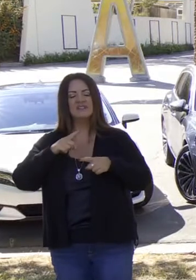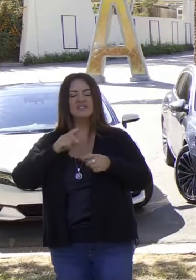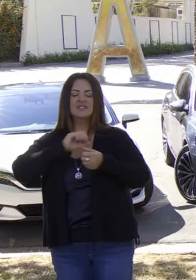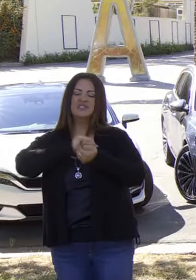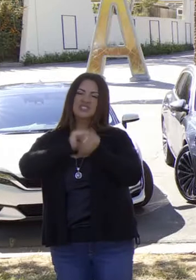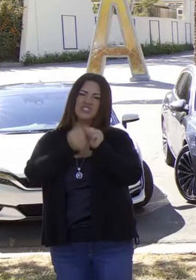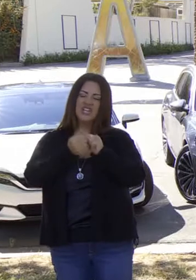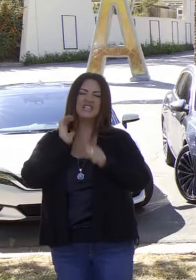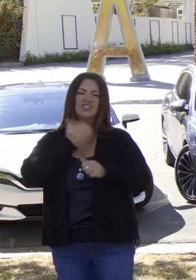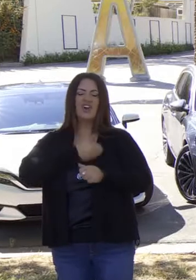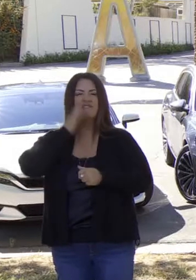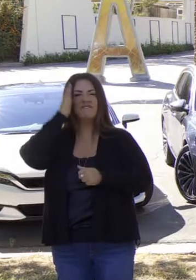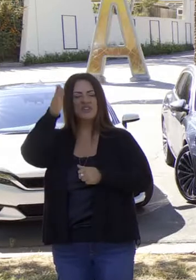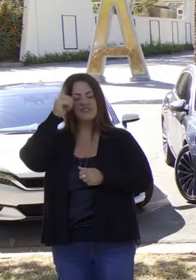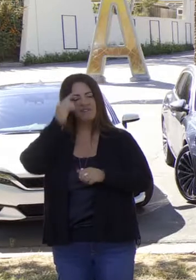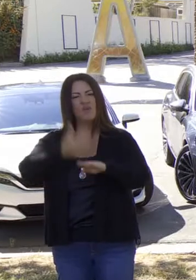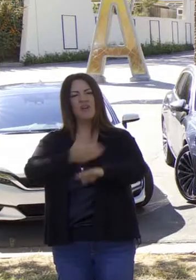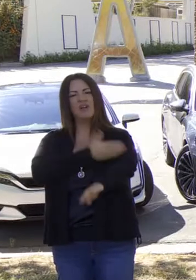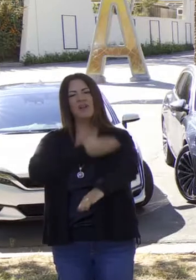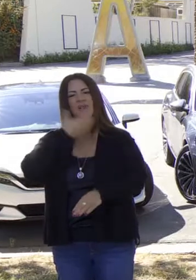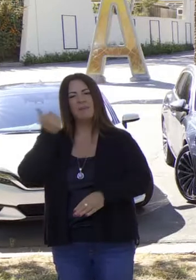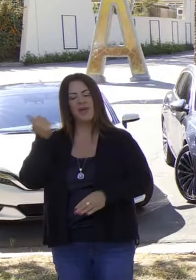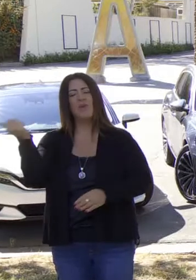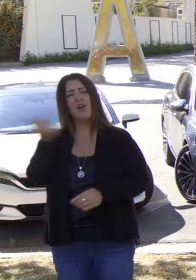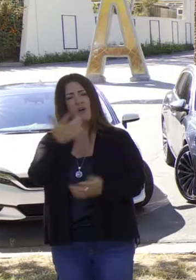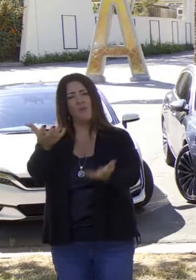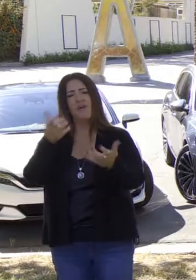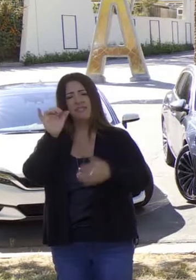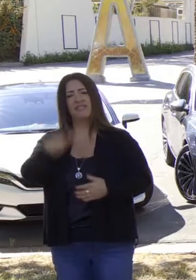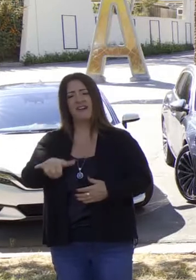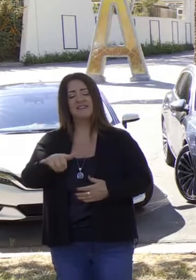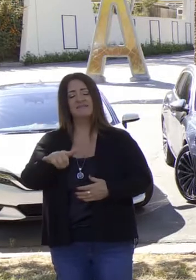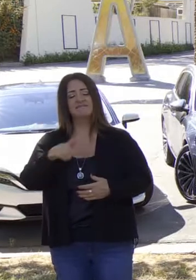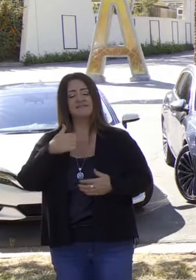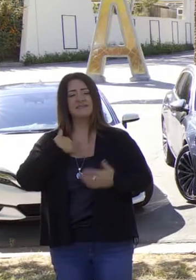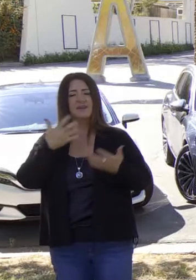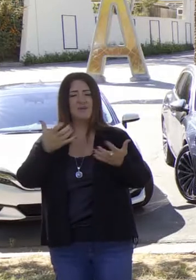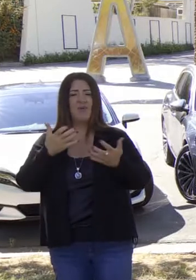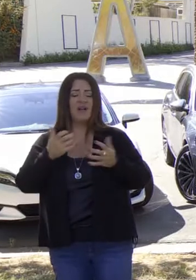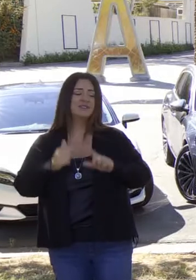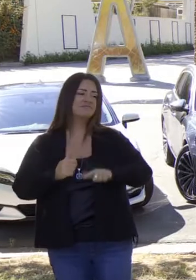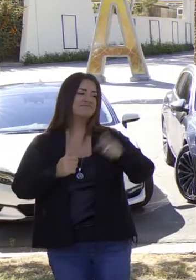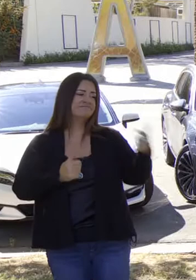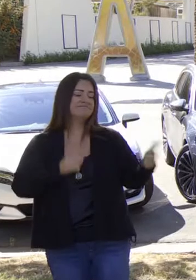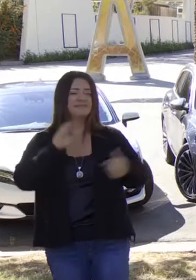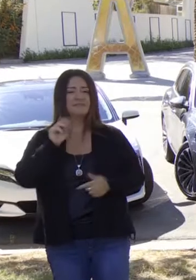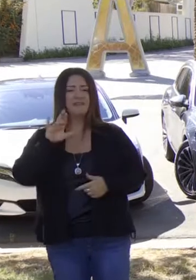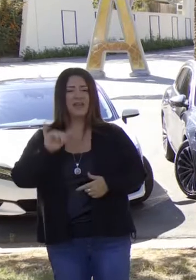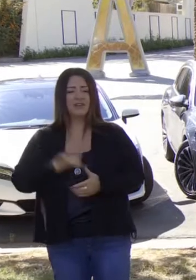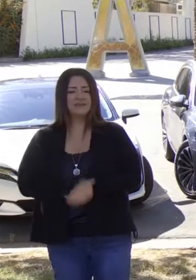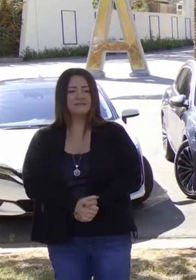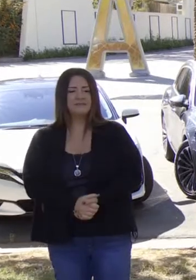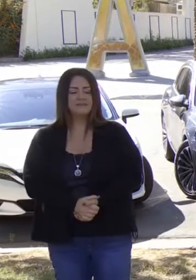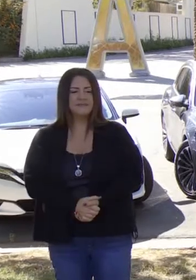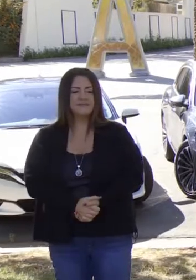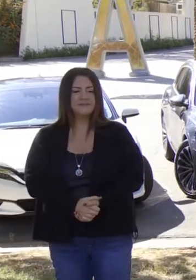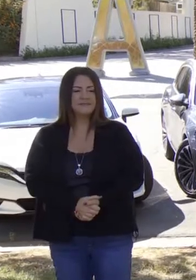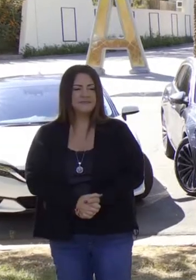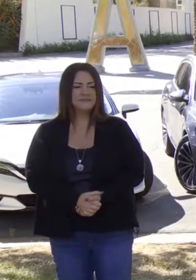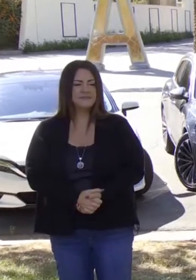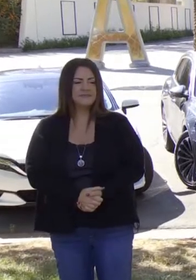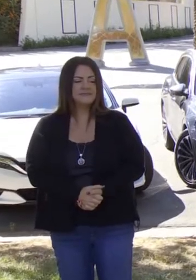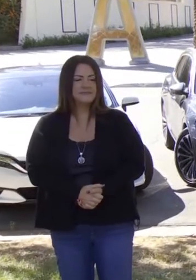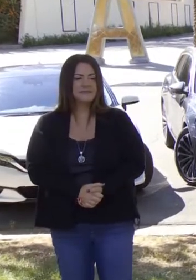para dar forma al futuro que todos deseamos. Y con eso les presento a la presidenta del Consejo para